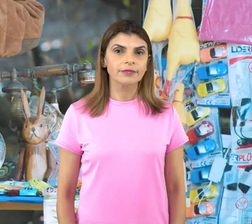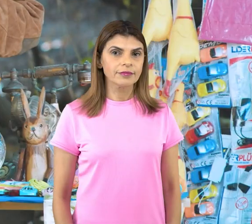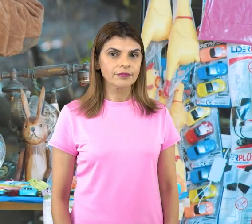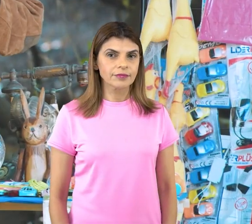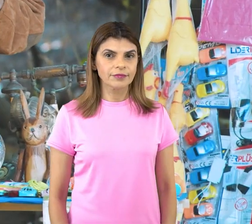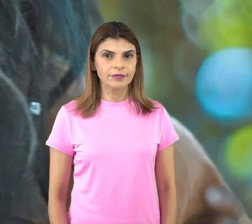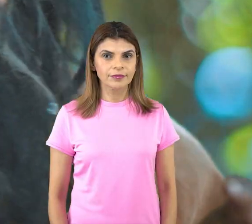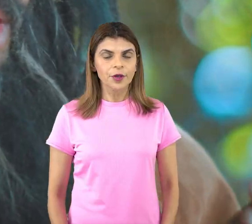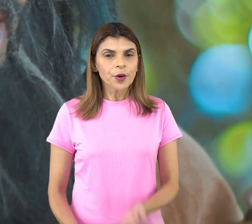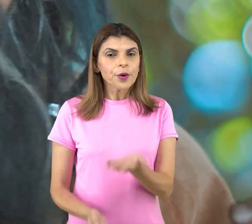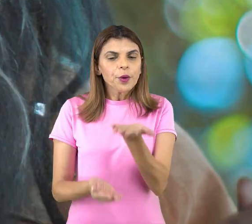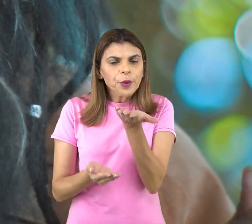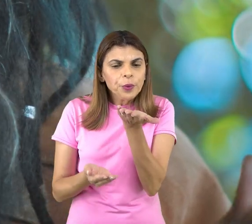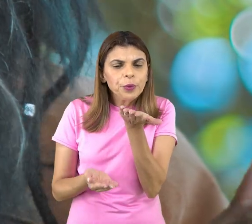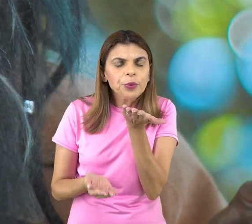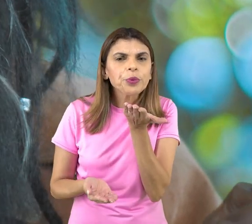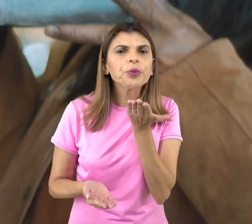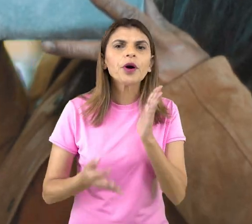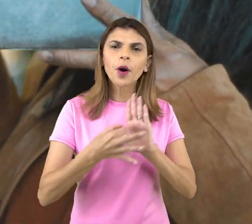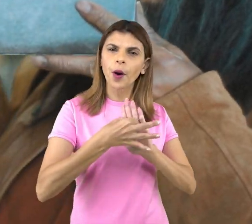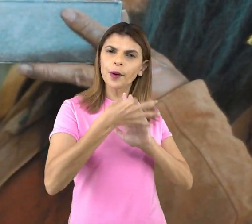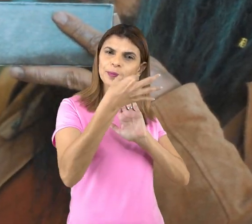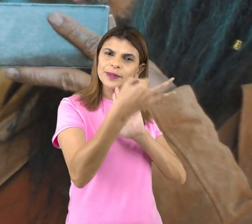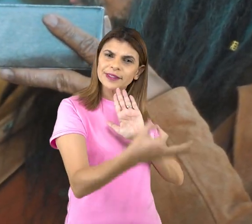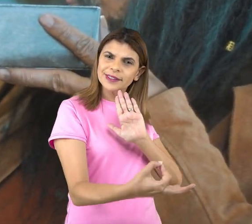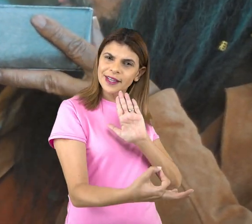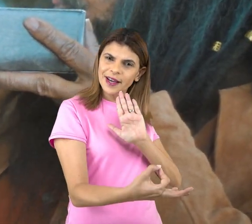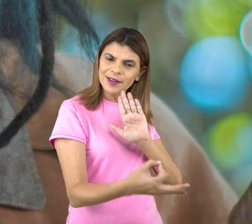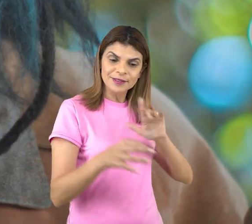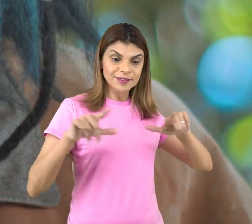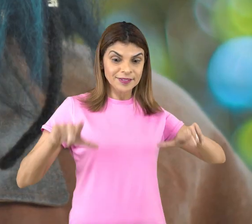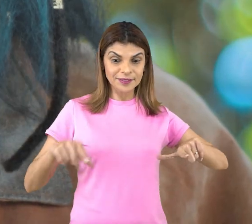O que acham de... Jogos de Caborão?